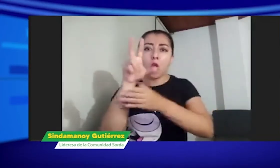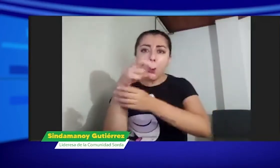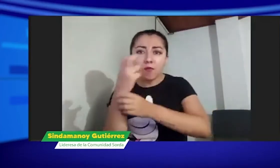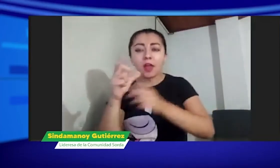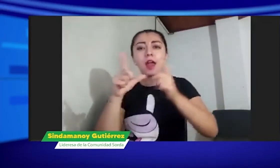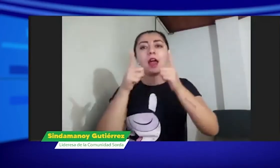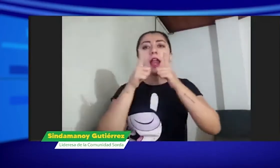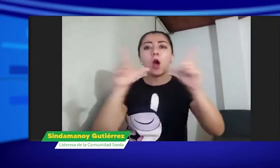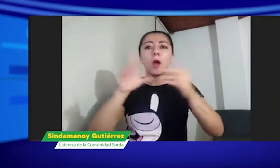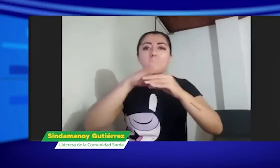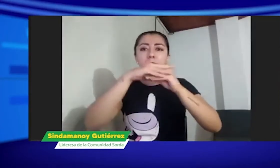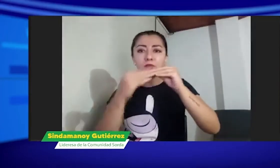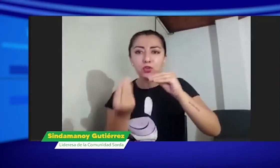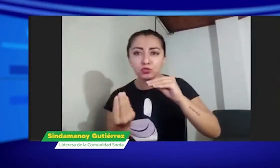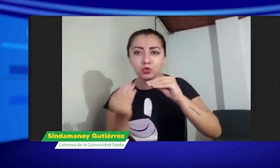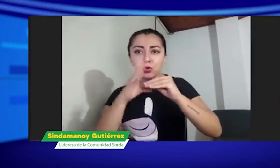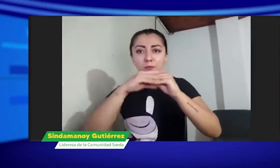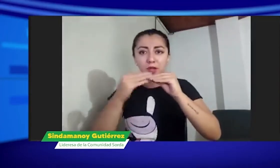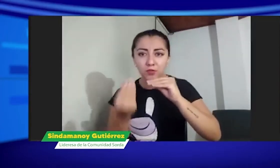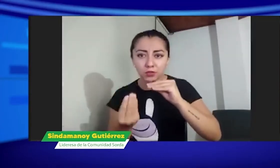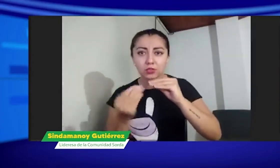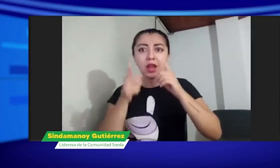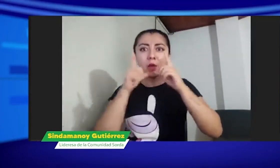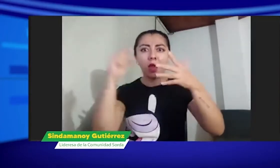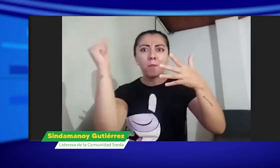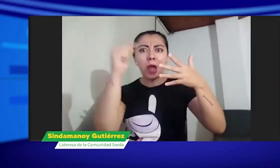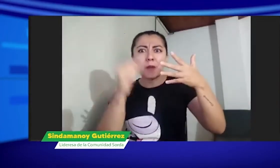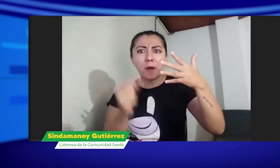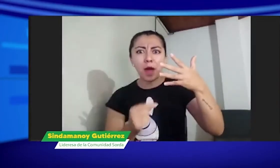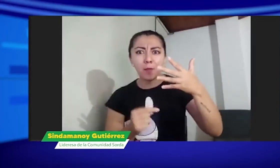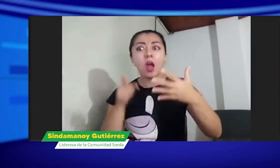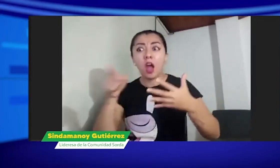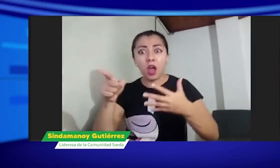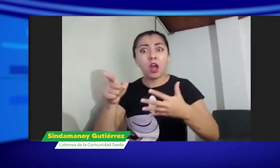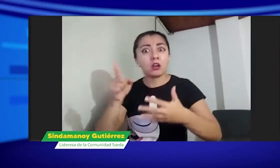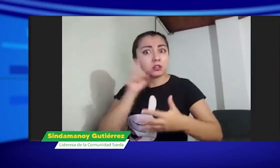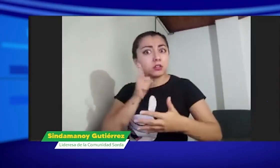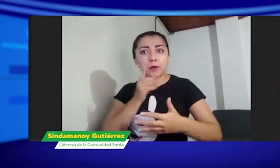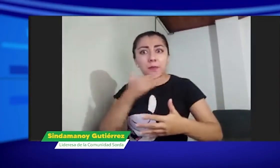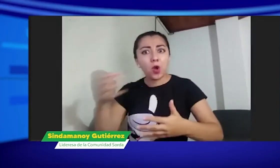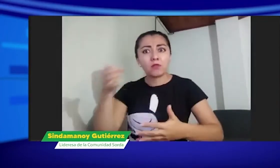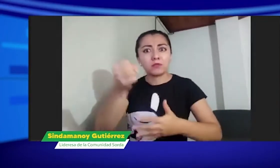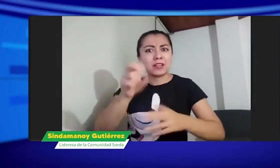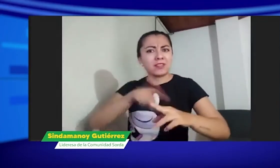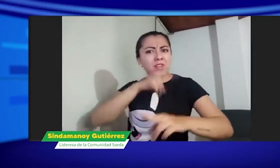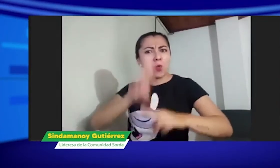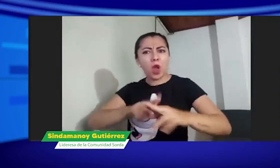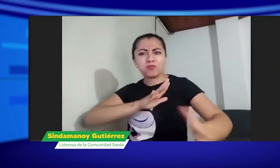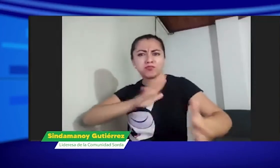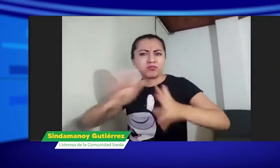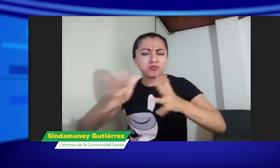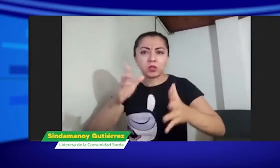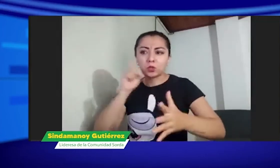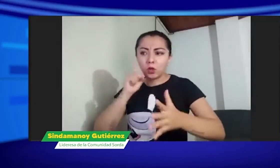señas tiene los parámetros lingüísticos formacionales gramaticales sintácticos